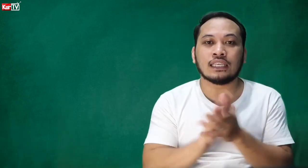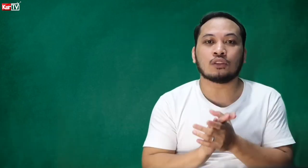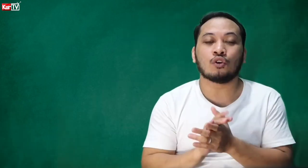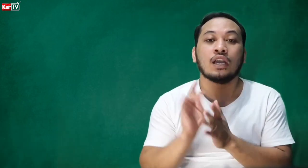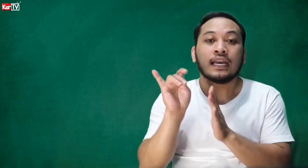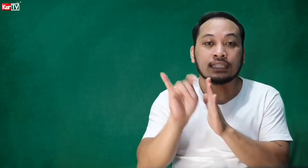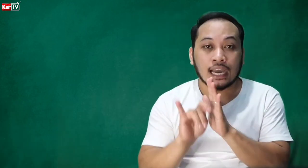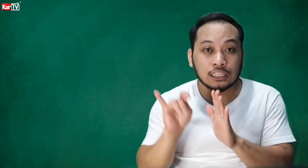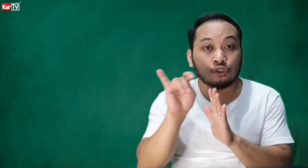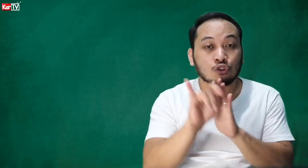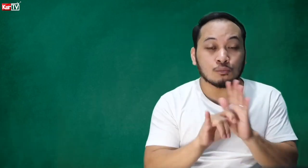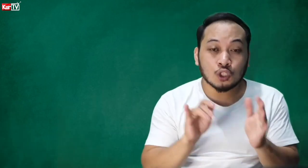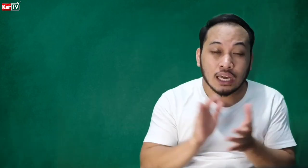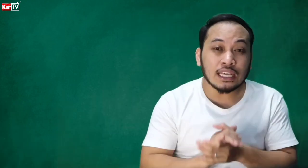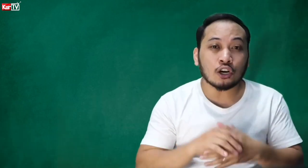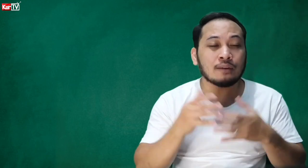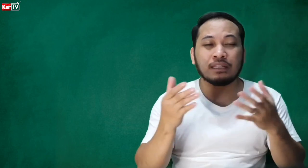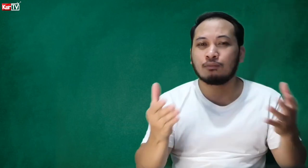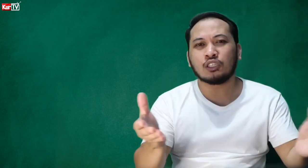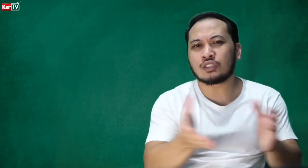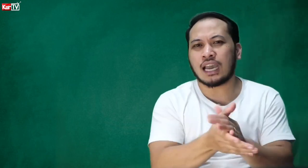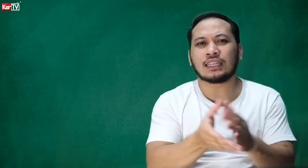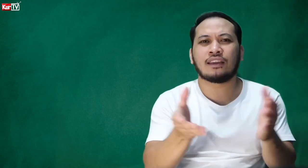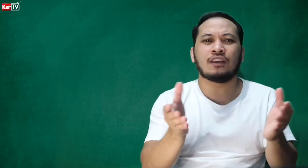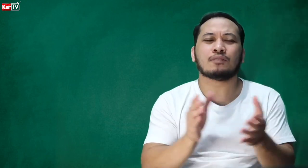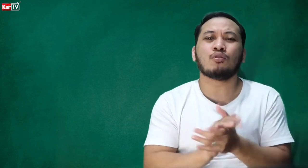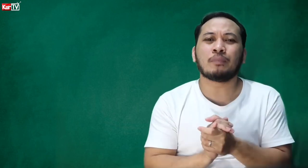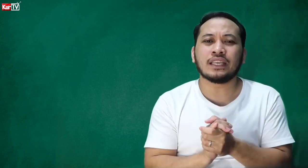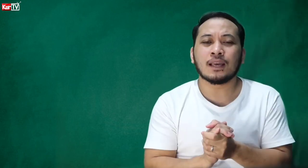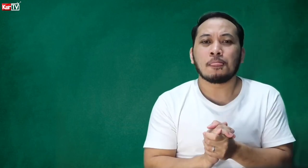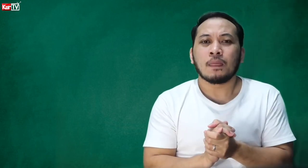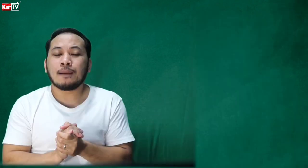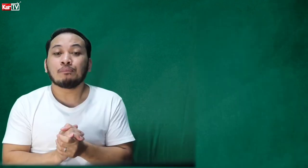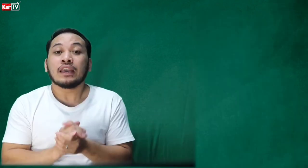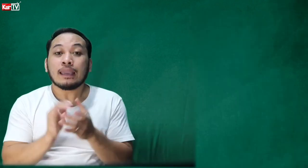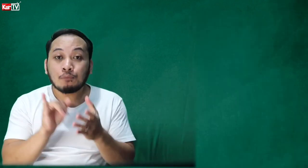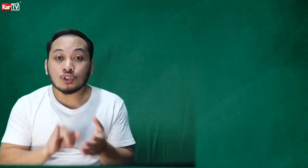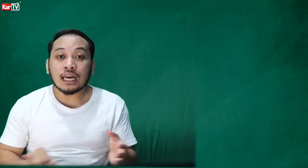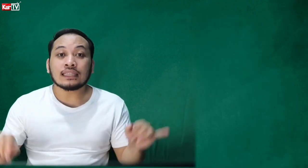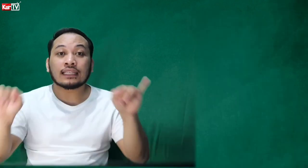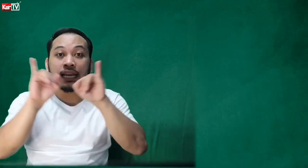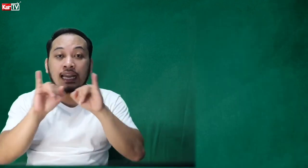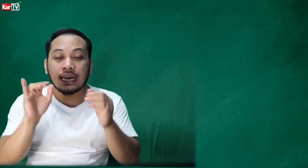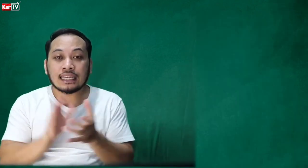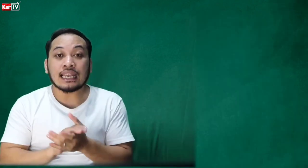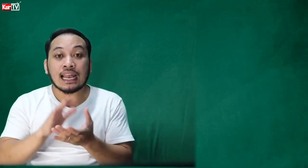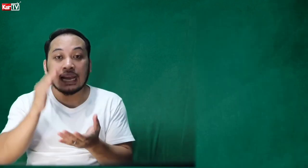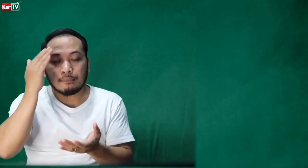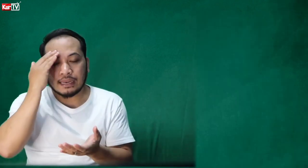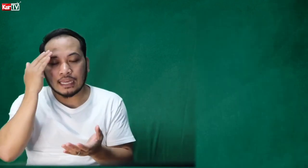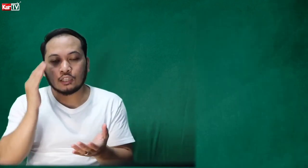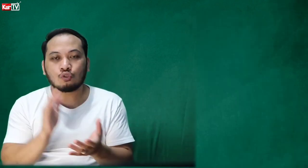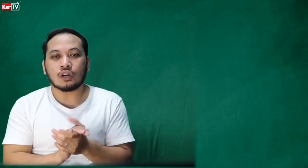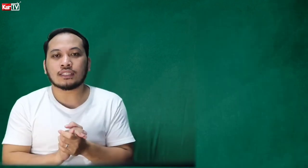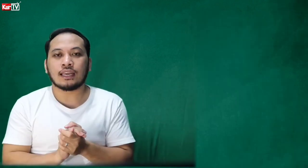dito sa ating YouTube channel o mismo dito sa ating Facebook page. E importante talaga na nalalaman natin ito kasi